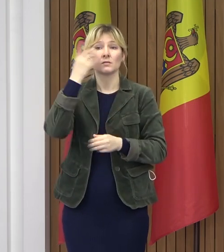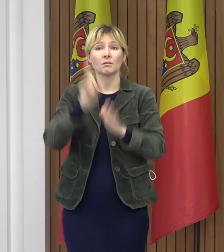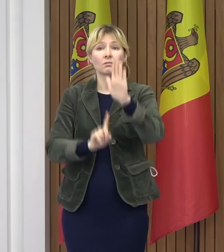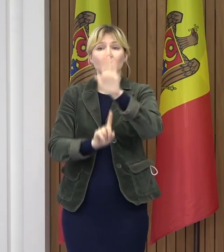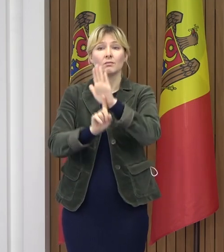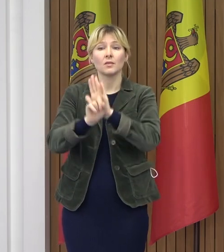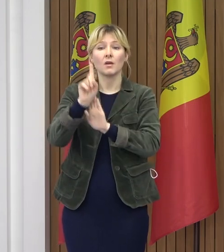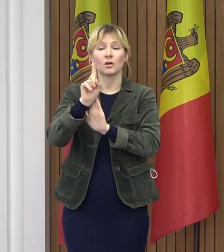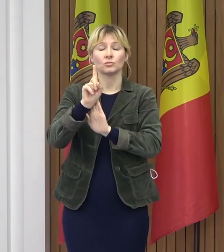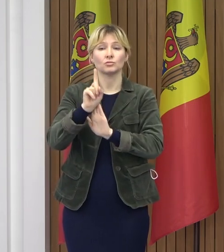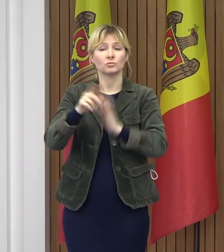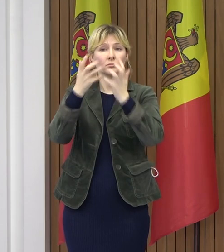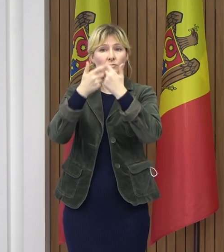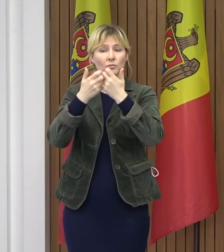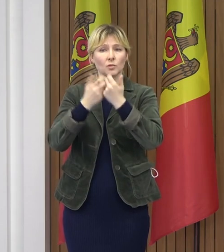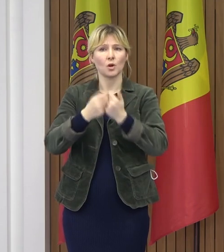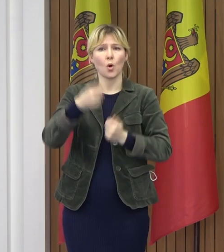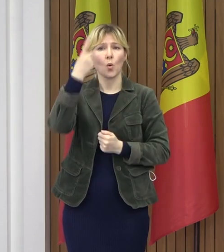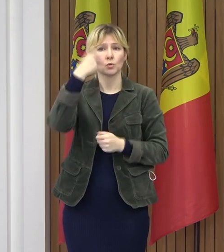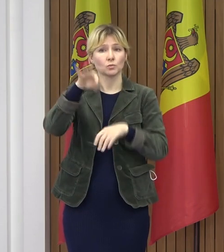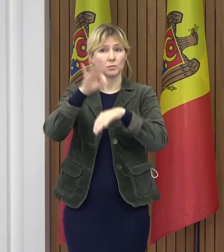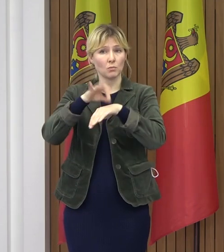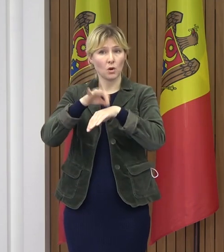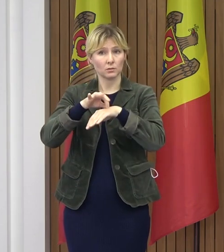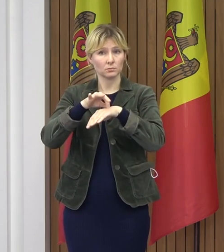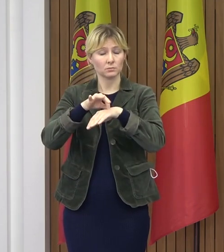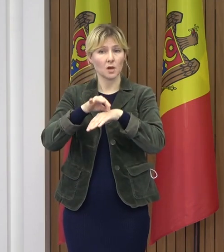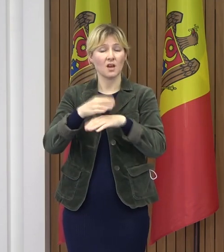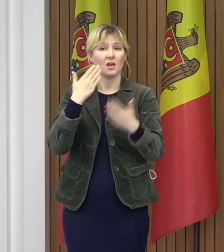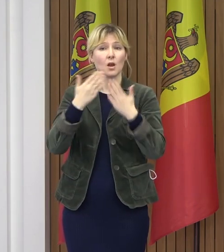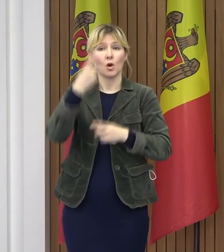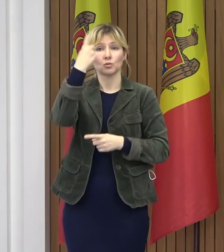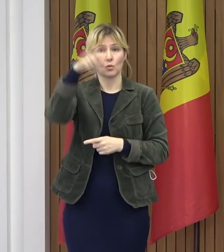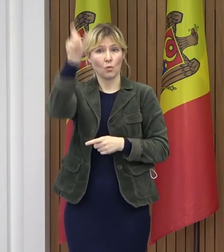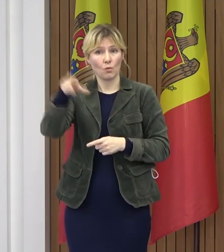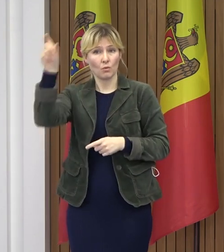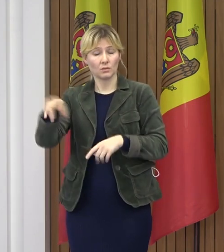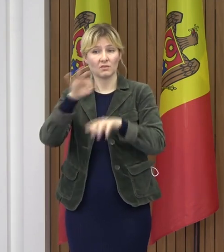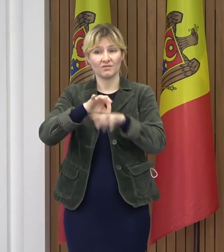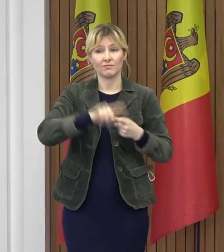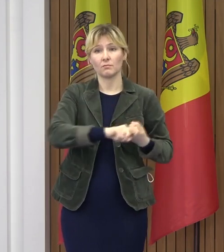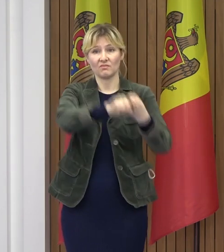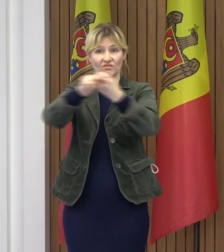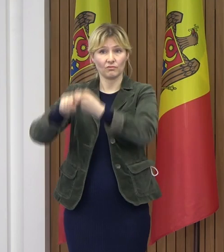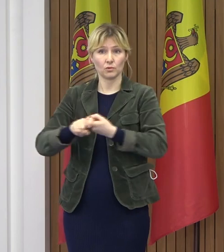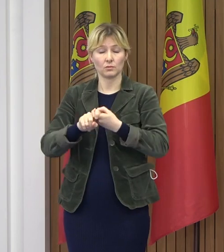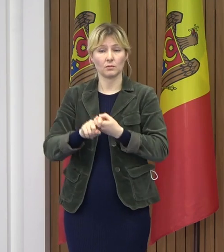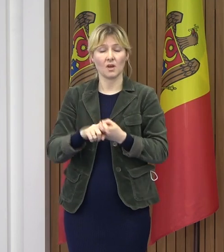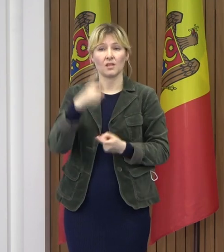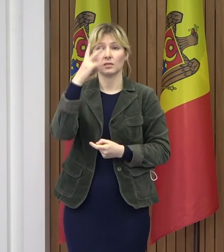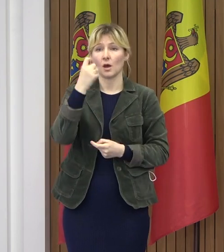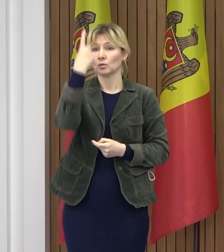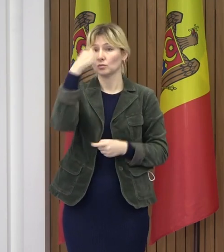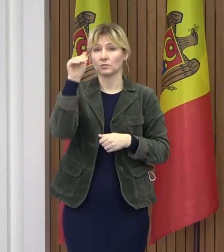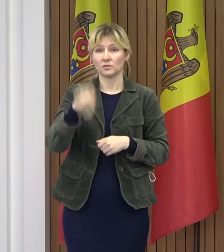numărul de 100 de infectări, 100 de persoane infectate la 100 de